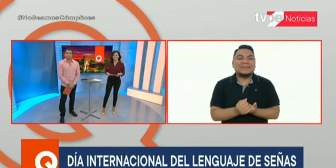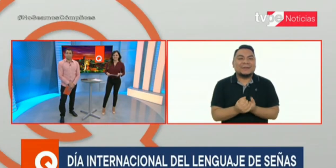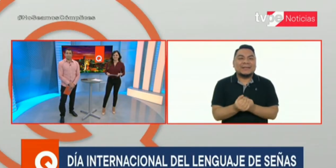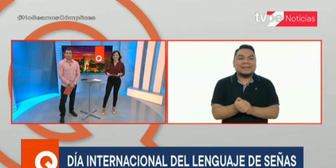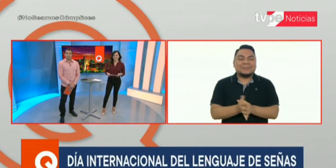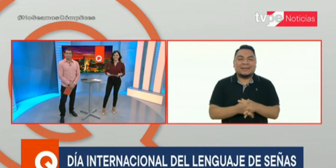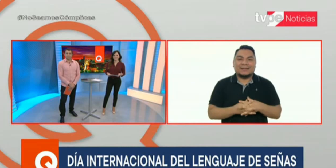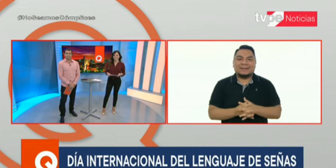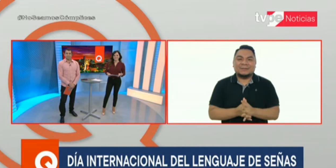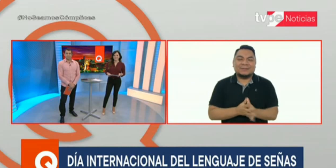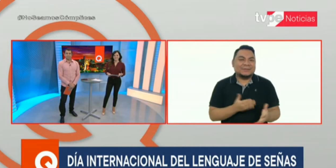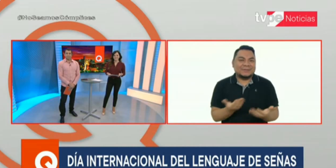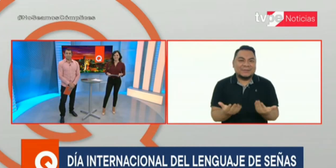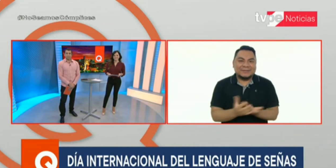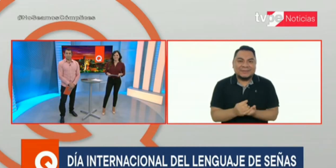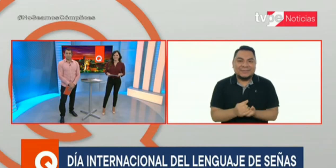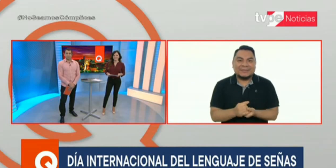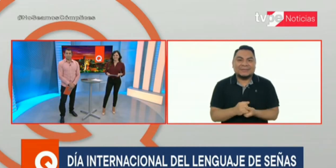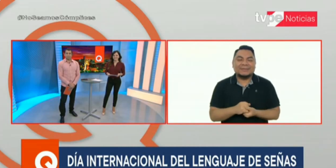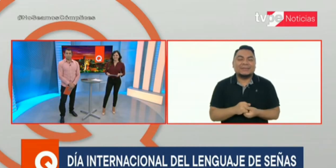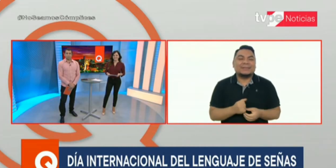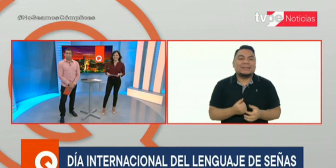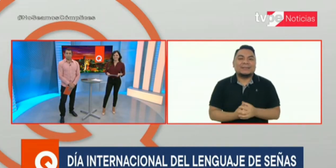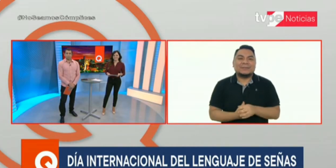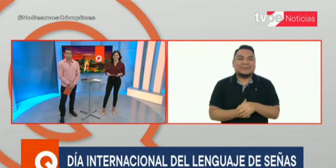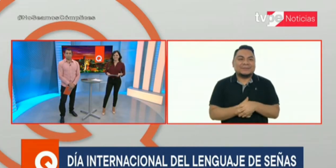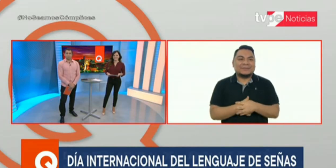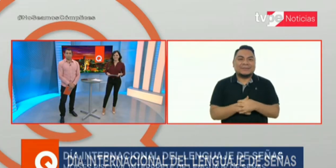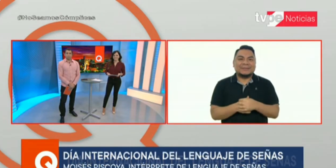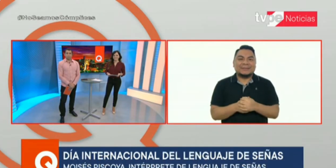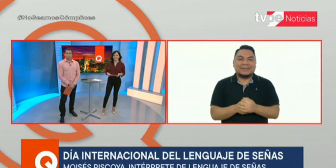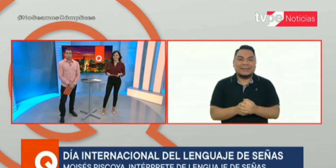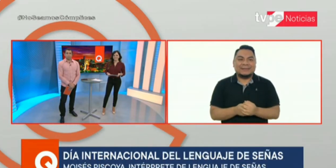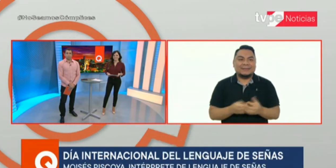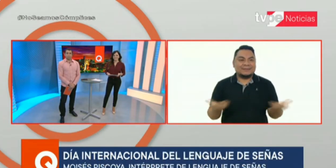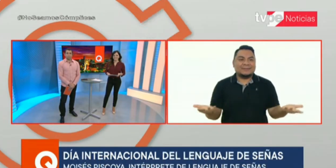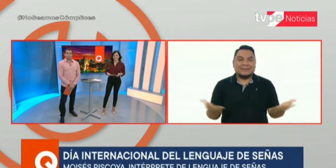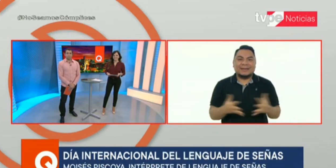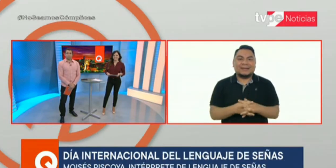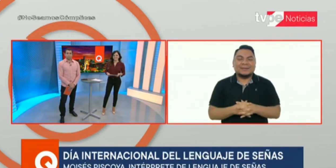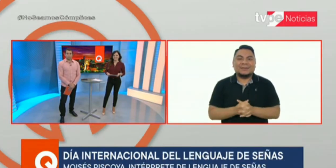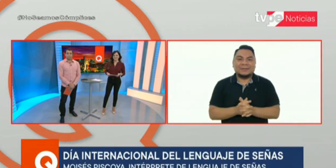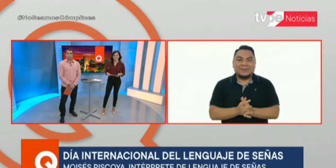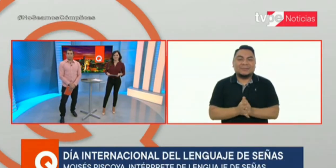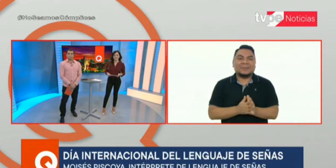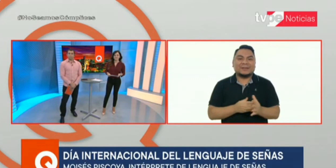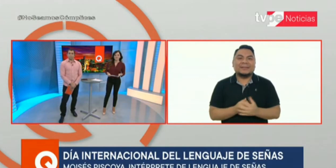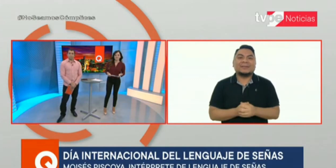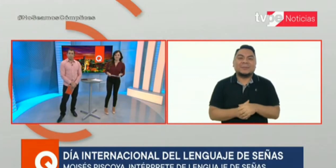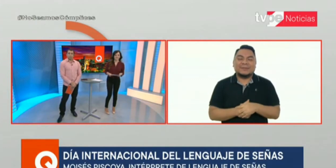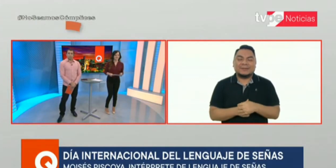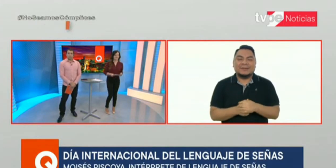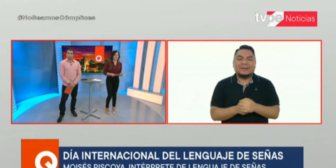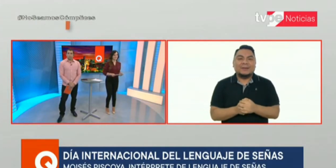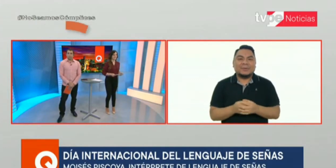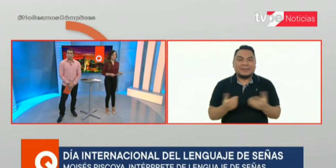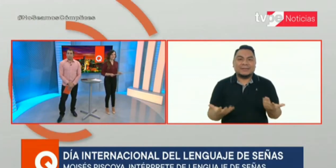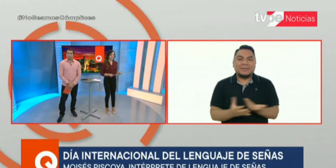Nicolás, Perla, y bueno, los que nos están viendo. Y bueno, contento de que en la casa donde también partenemos pues pueda también